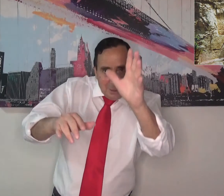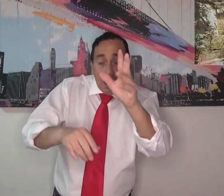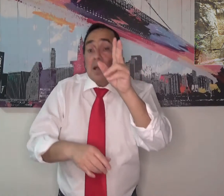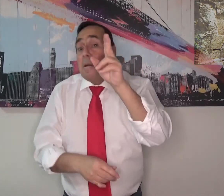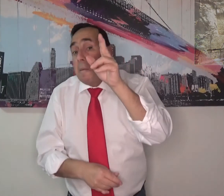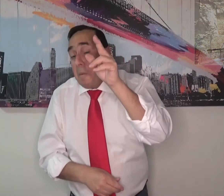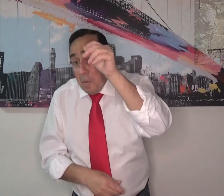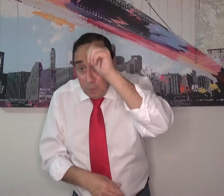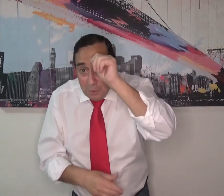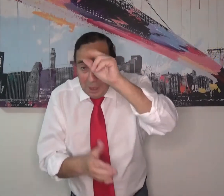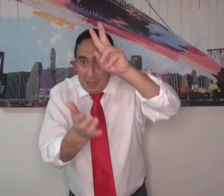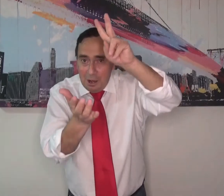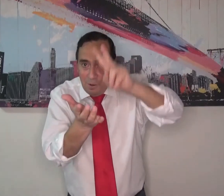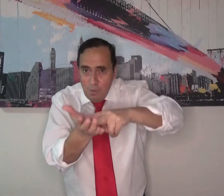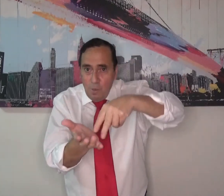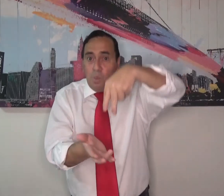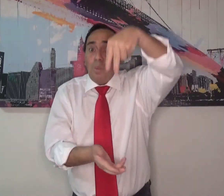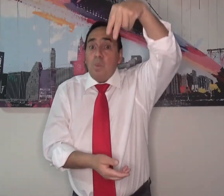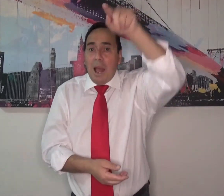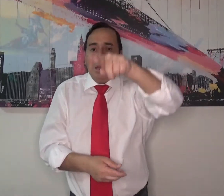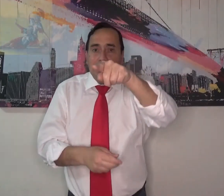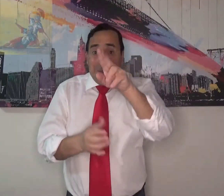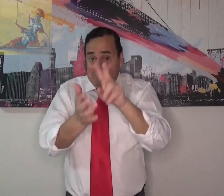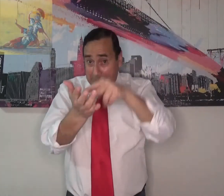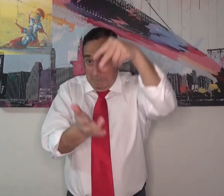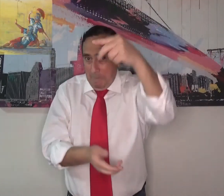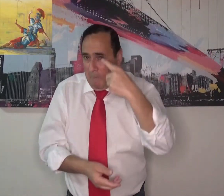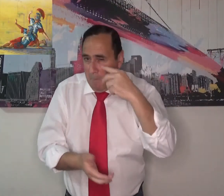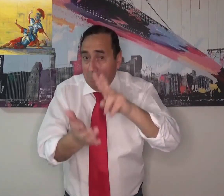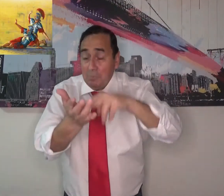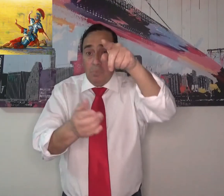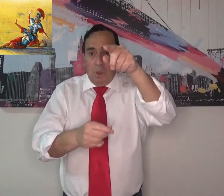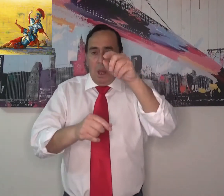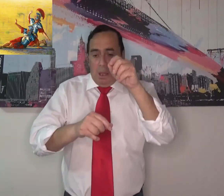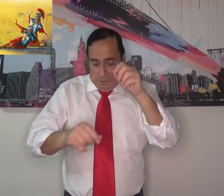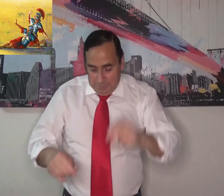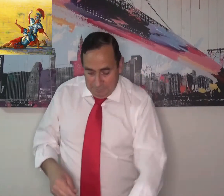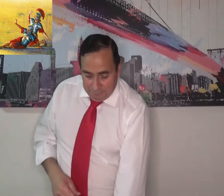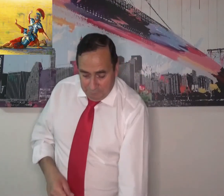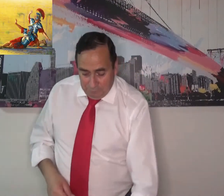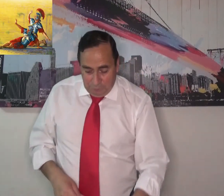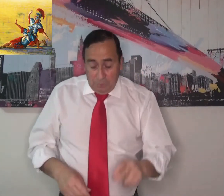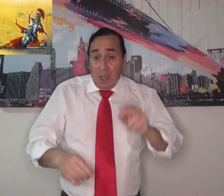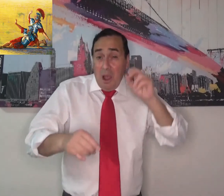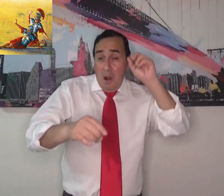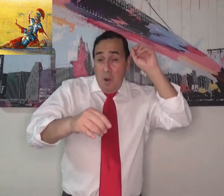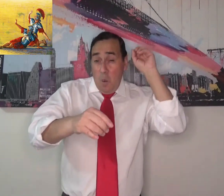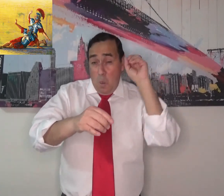muerto el viernes en la cruz. El sábado descansó. El domingo resucitó ese día en la